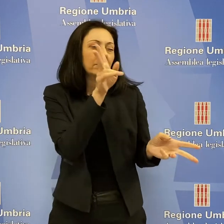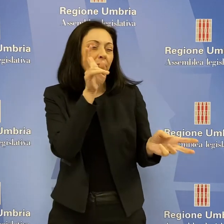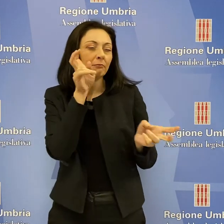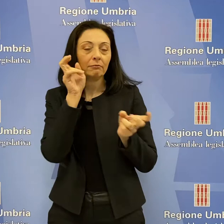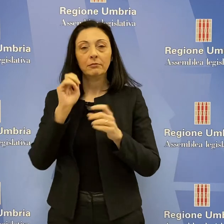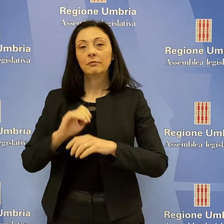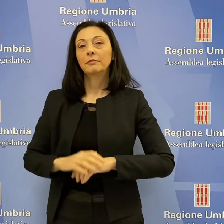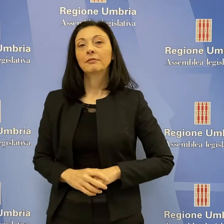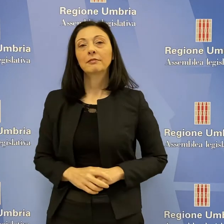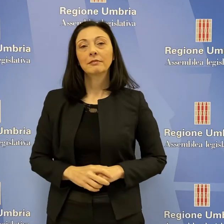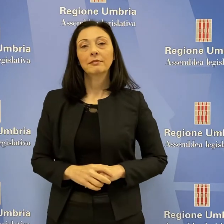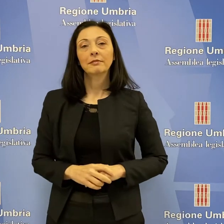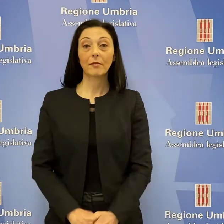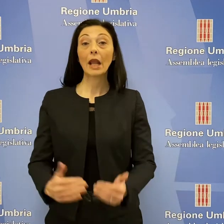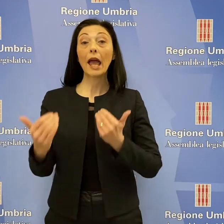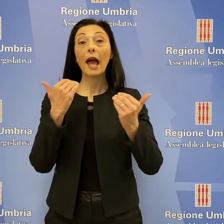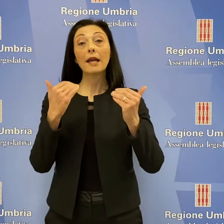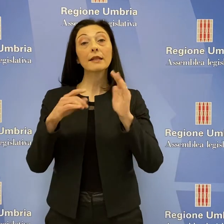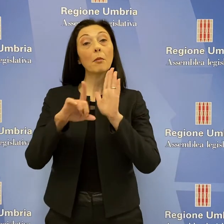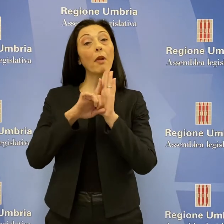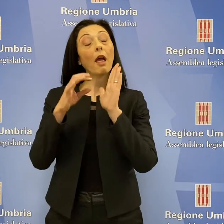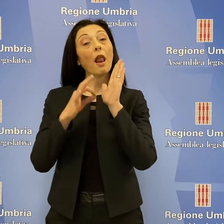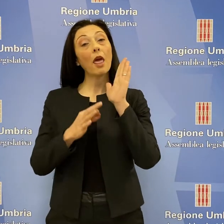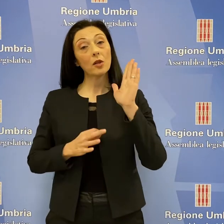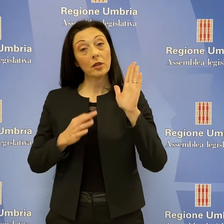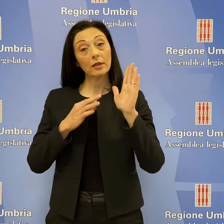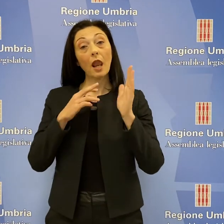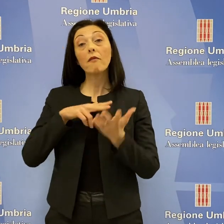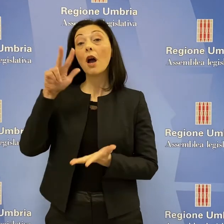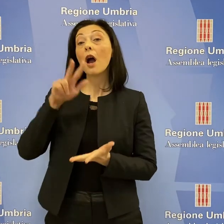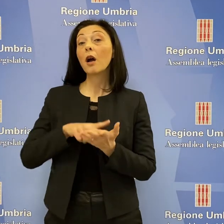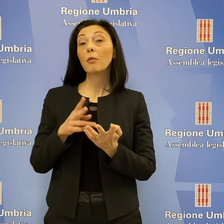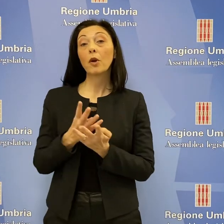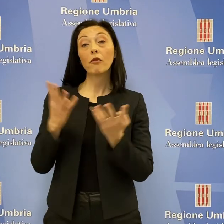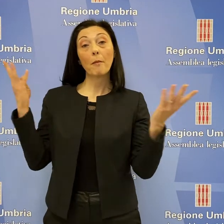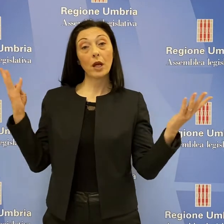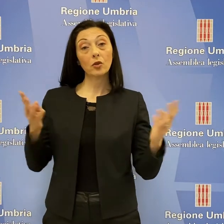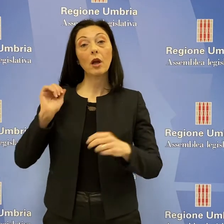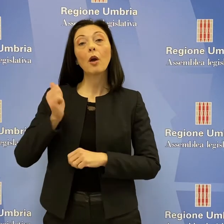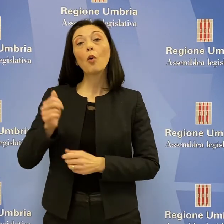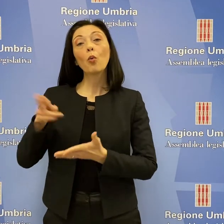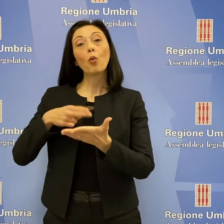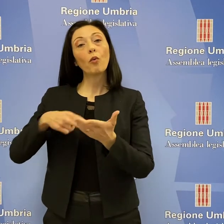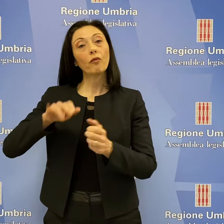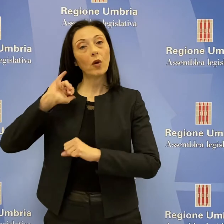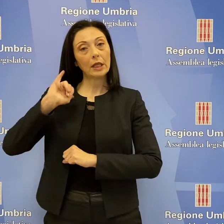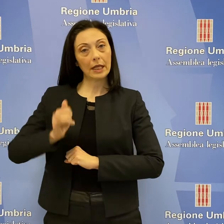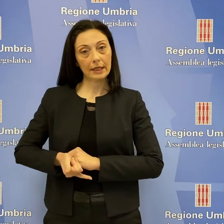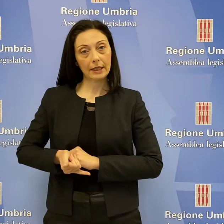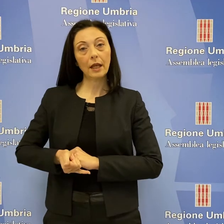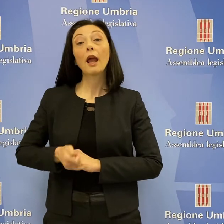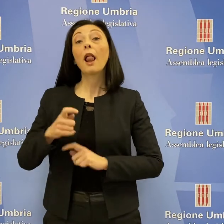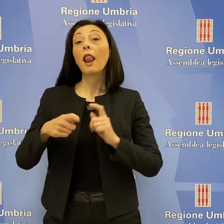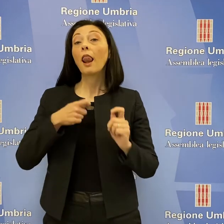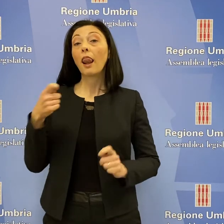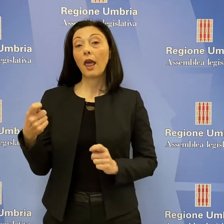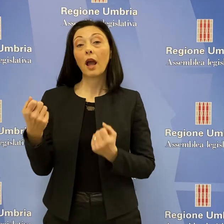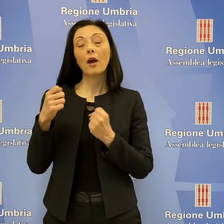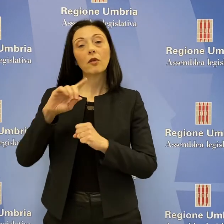elementi necessari. L'Assemblea legislativa ha approvato a maggioranza, con 11 voti favorevoli, Lega, Forza Italia e